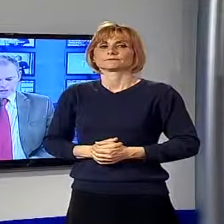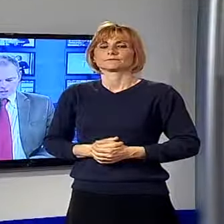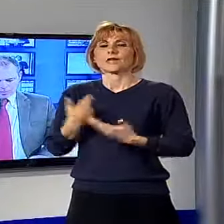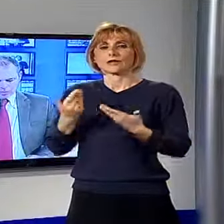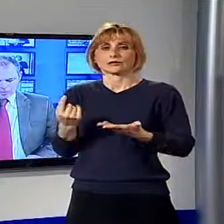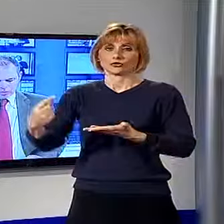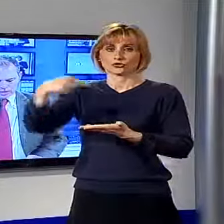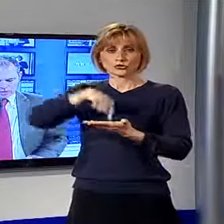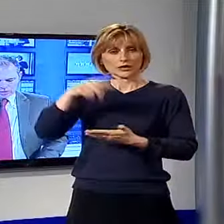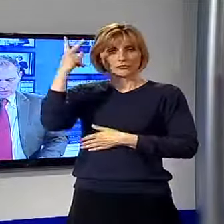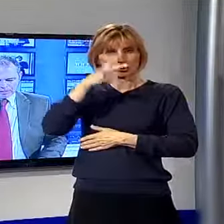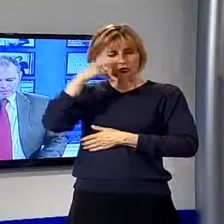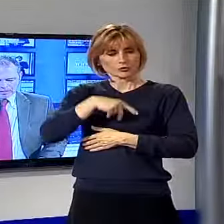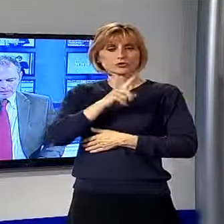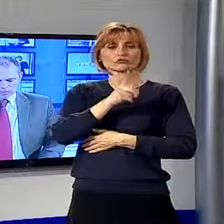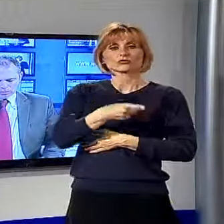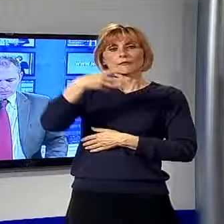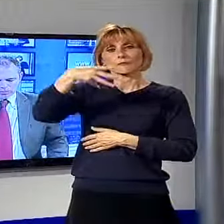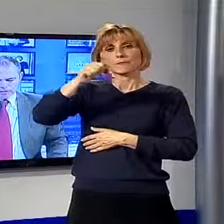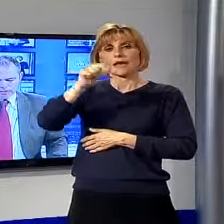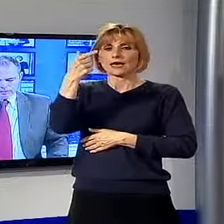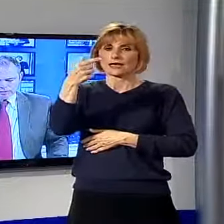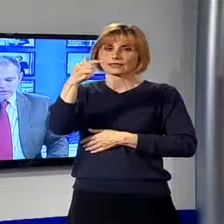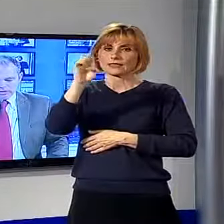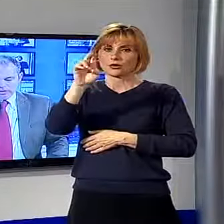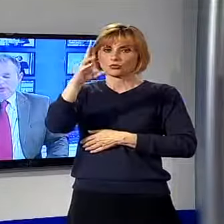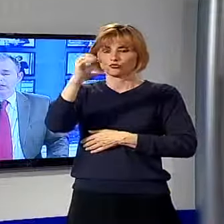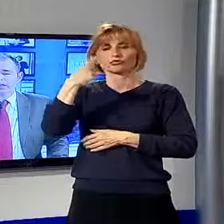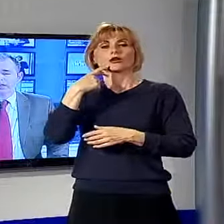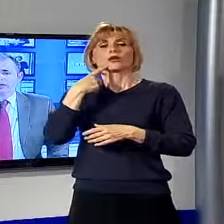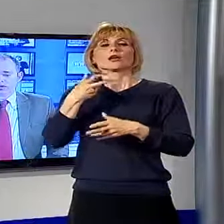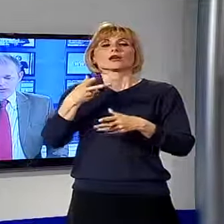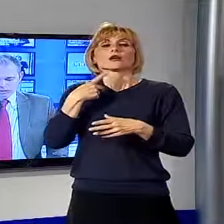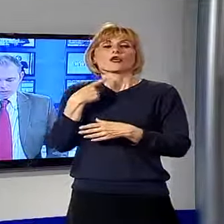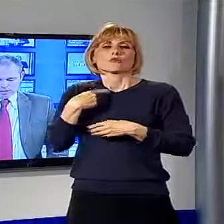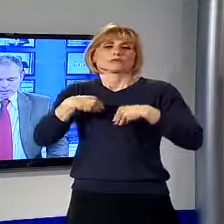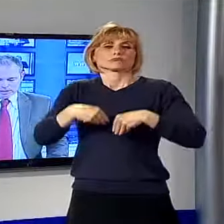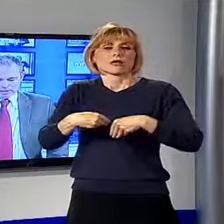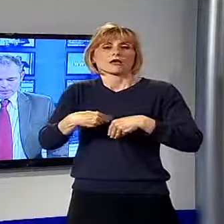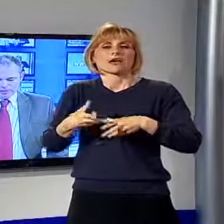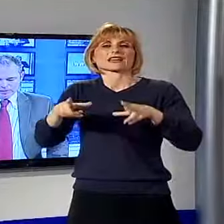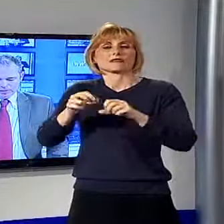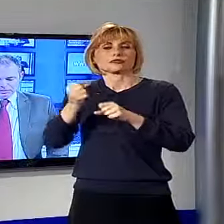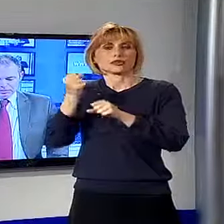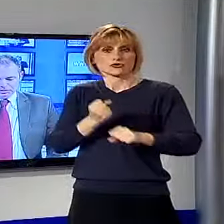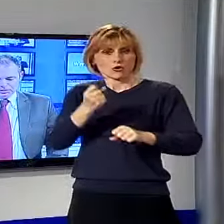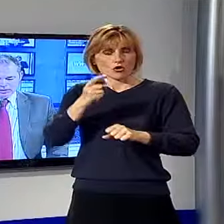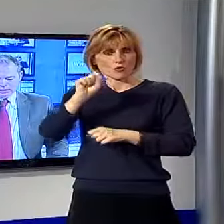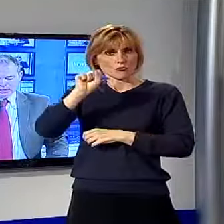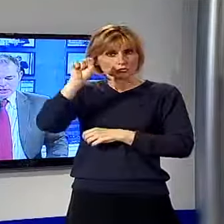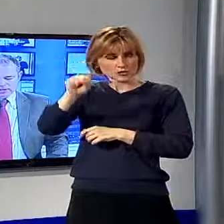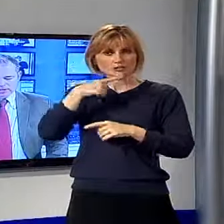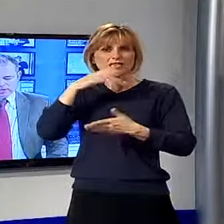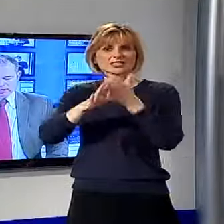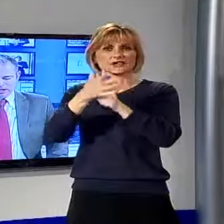Ritorniamo a Luca. Giuseppe Matteucci, esponente di Rifondazione Comunista, nei giorni scorsi ha dato le proprie dimissioni dal